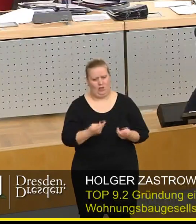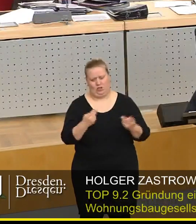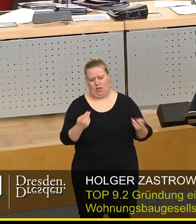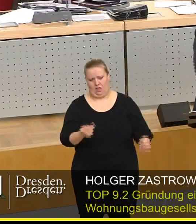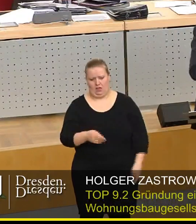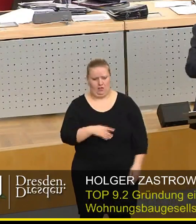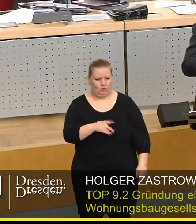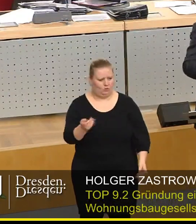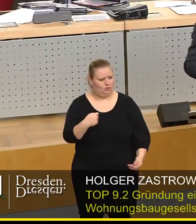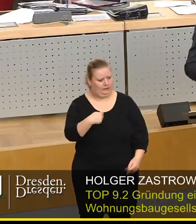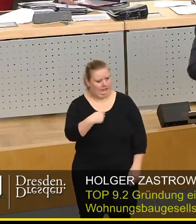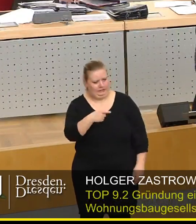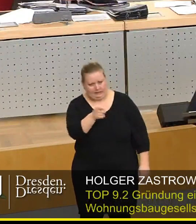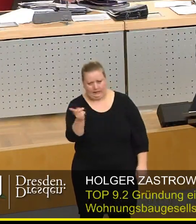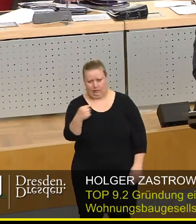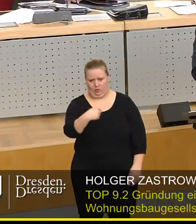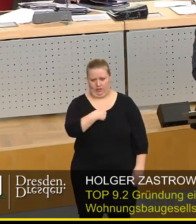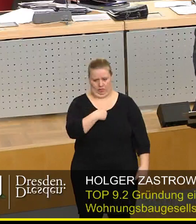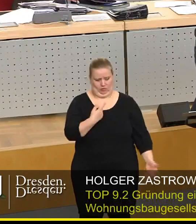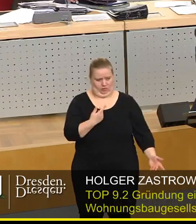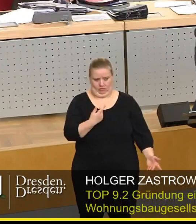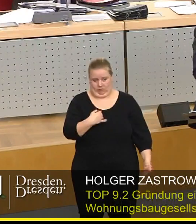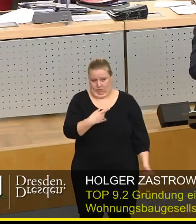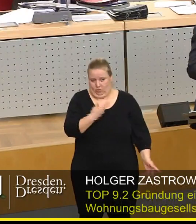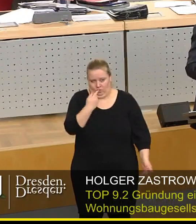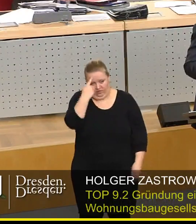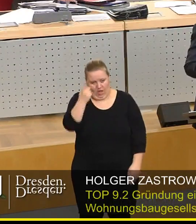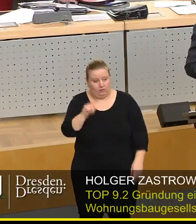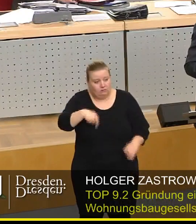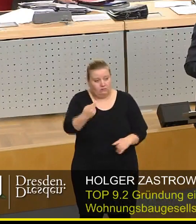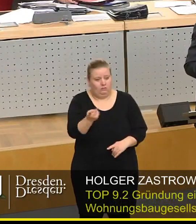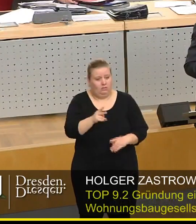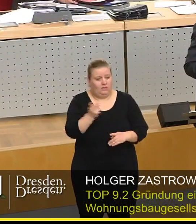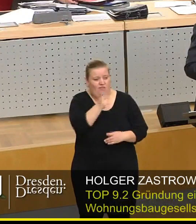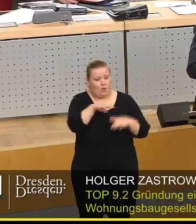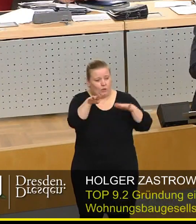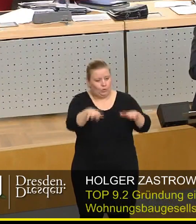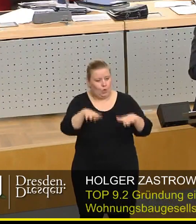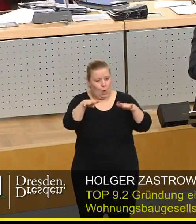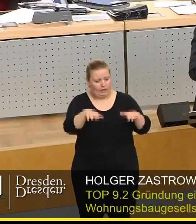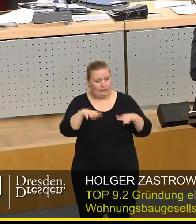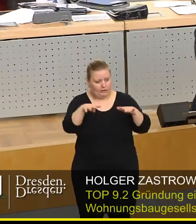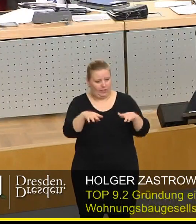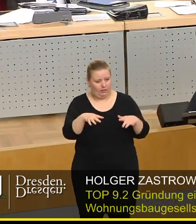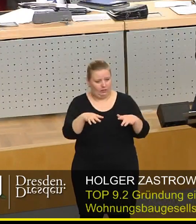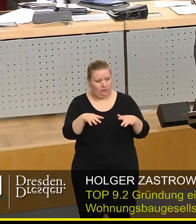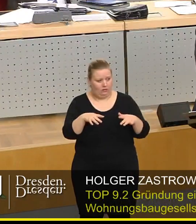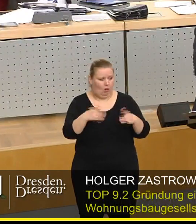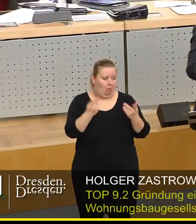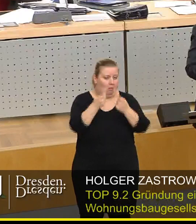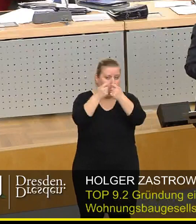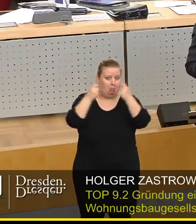alle, weder Sie noch ich, weiß, was nach 2019 in den Konstellationen, ob